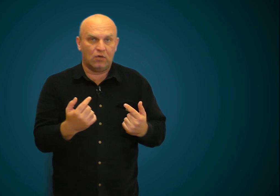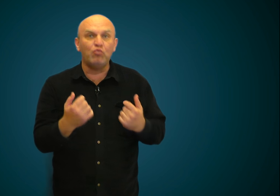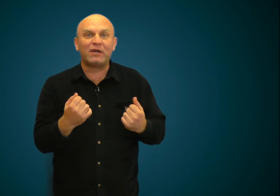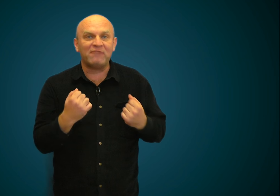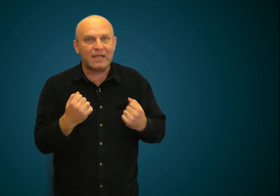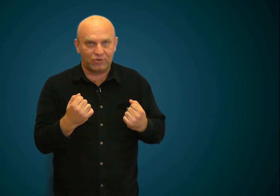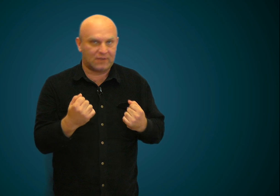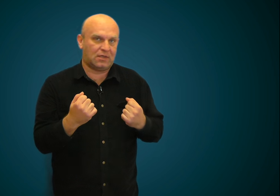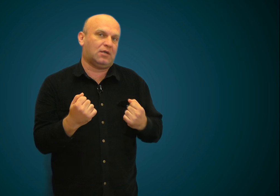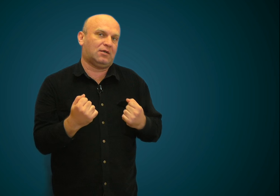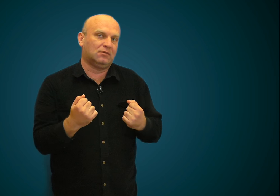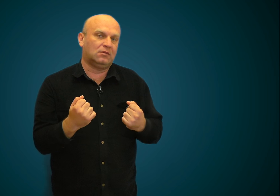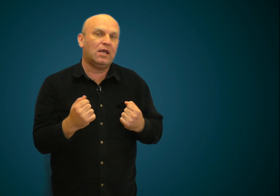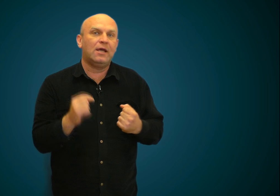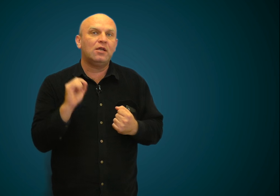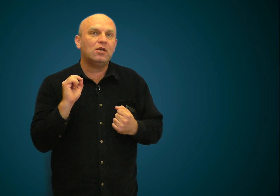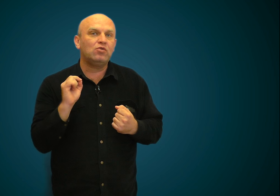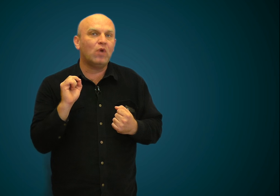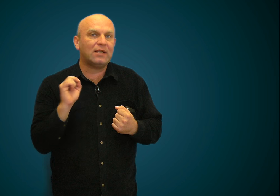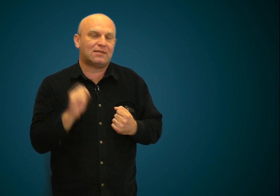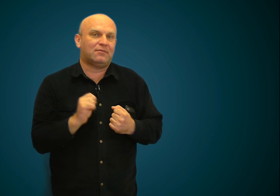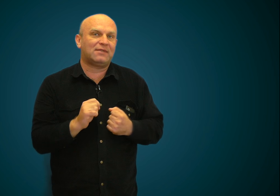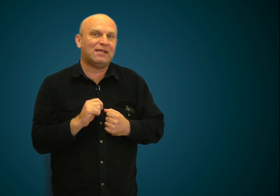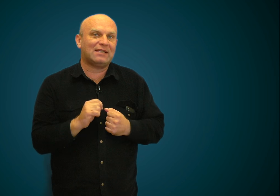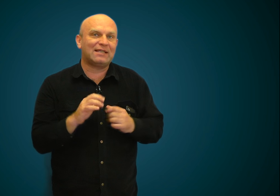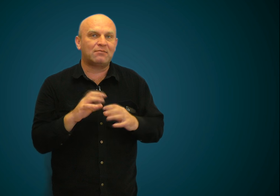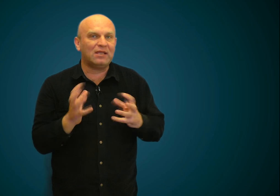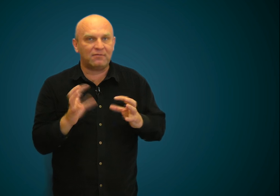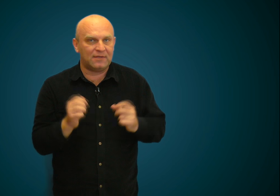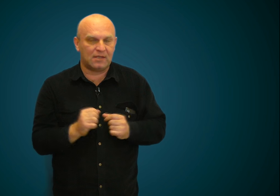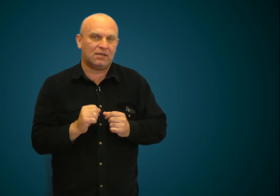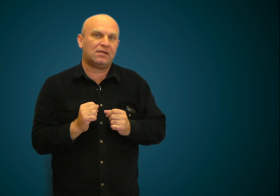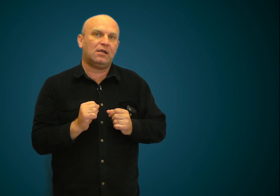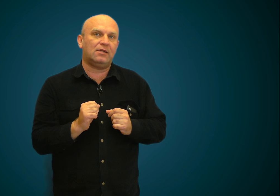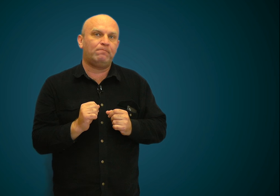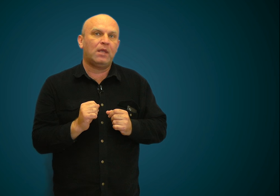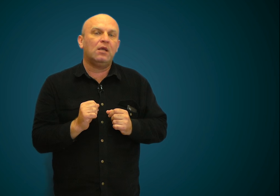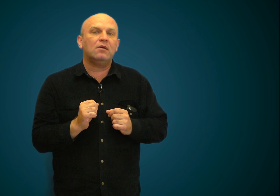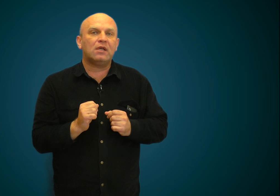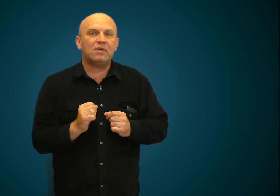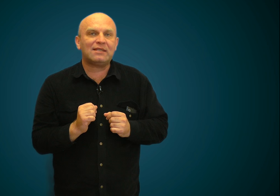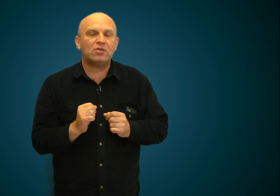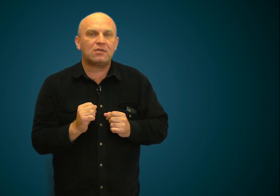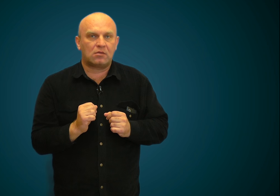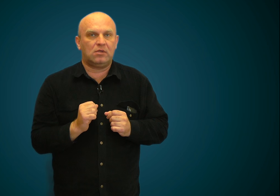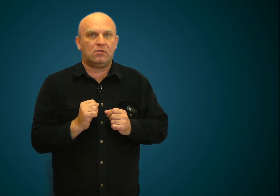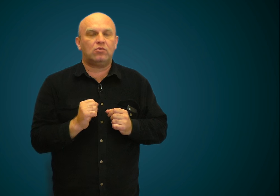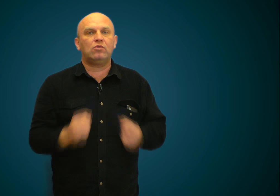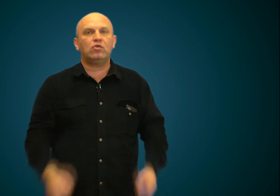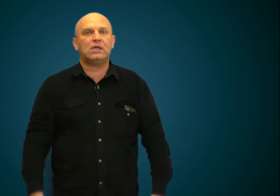управленческих нюансов, связанных с метафизикой взгляда, вы обязаны жестикулировать. Очень многие